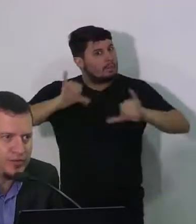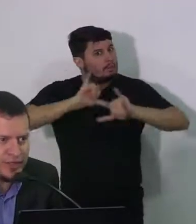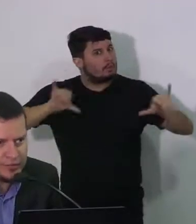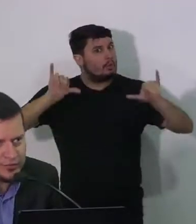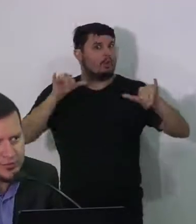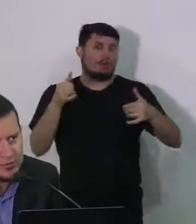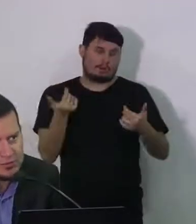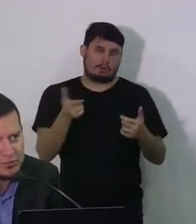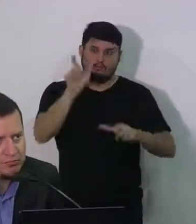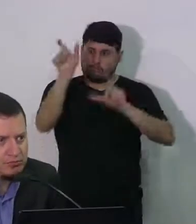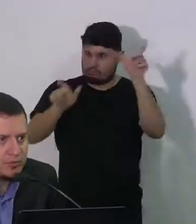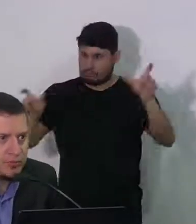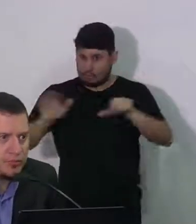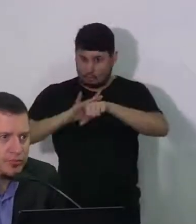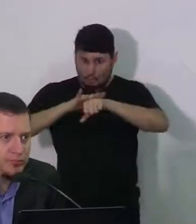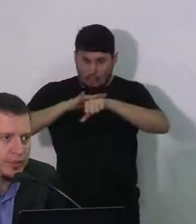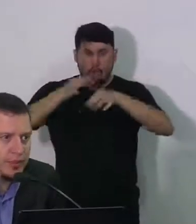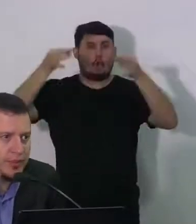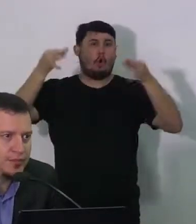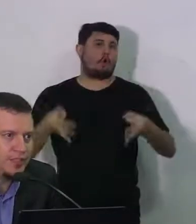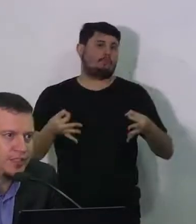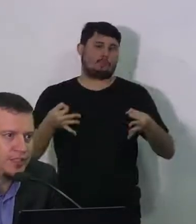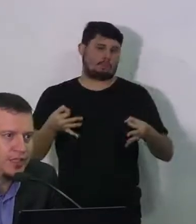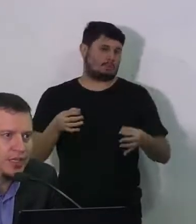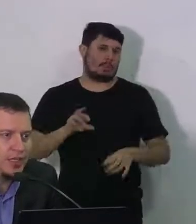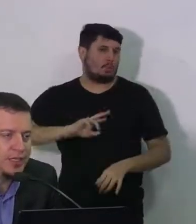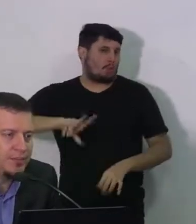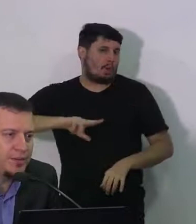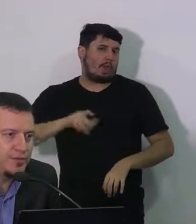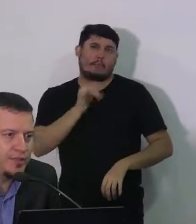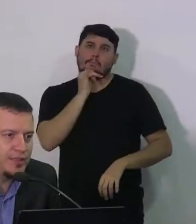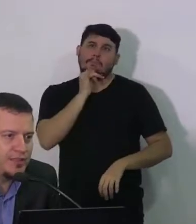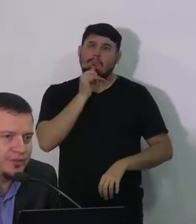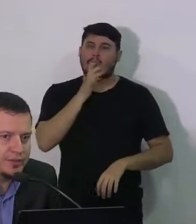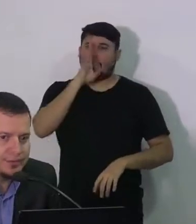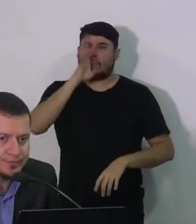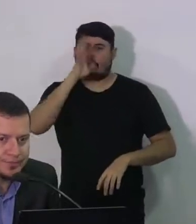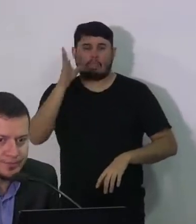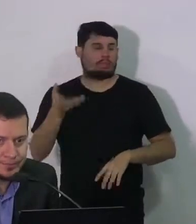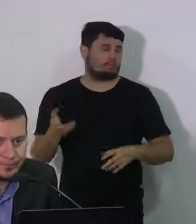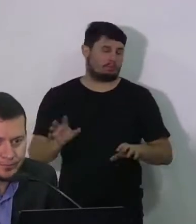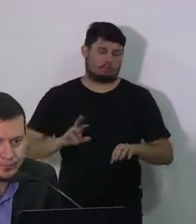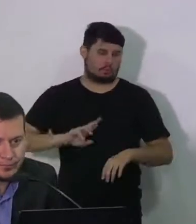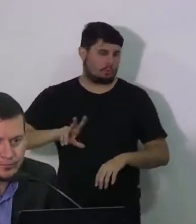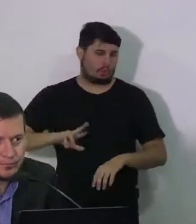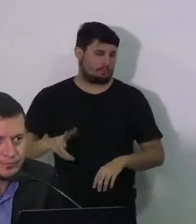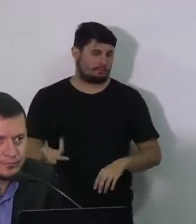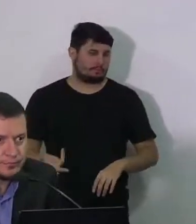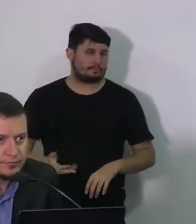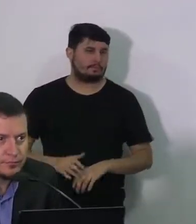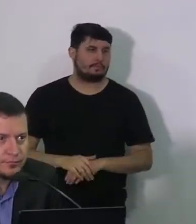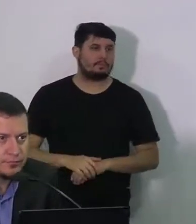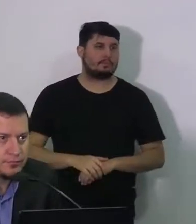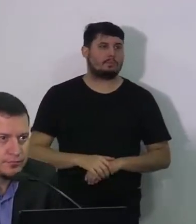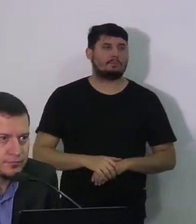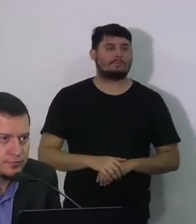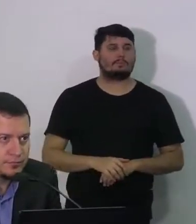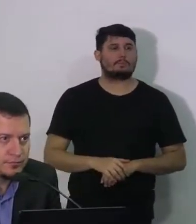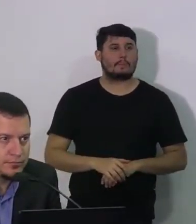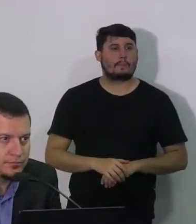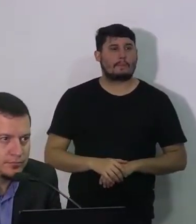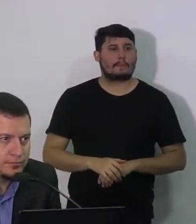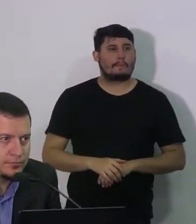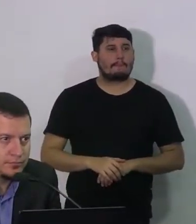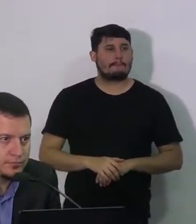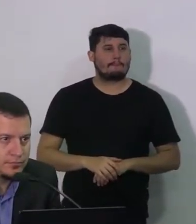laboratórios sérios, então, eu não sei que pessoa essa que ela está falando. Pode complementar, inclusive, a pergunta,